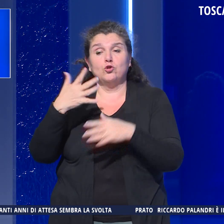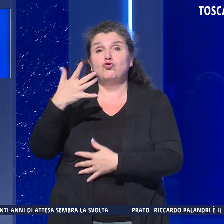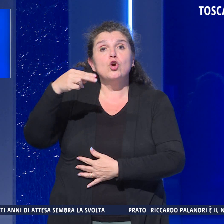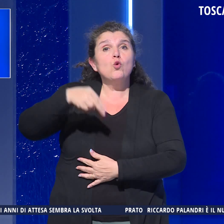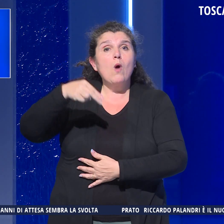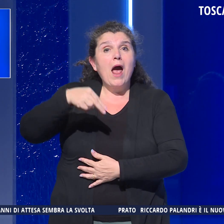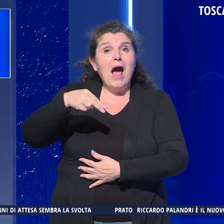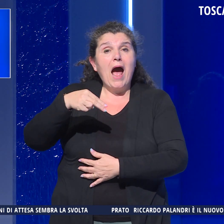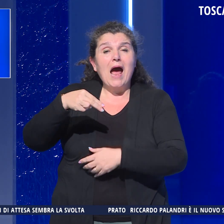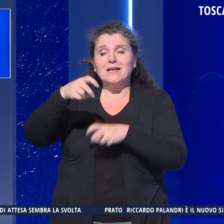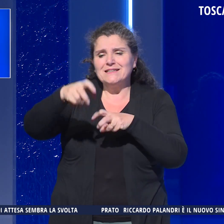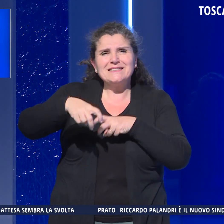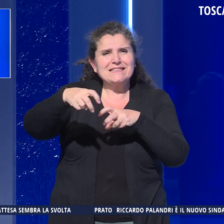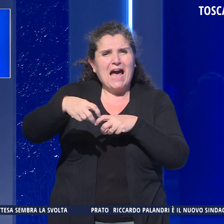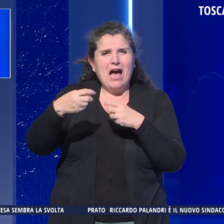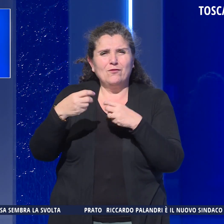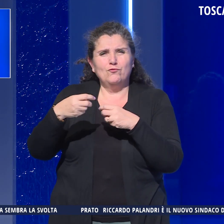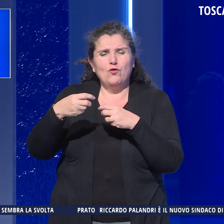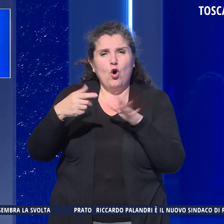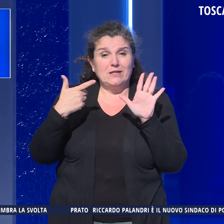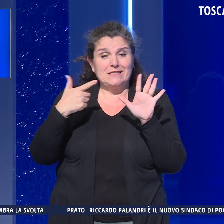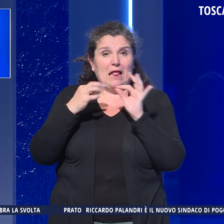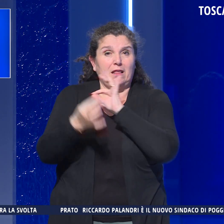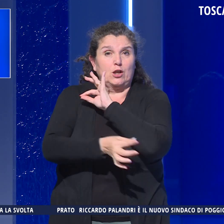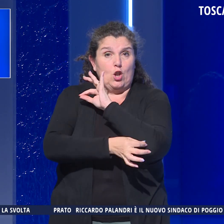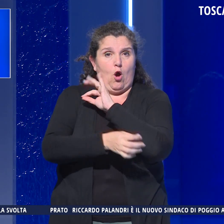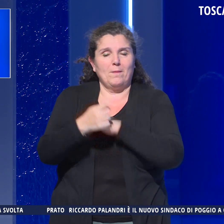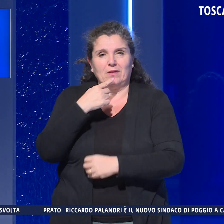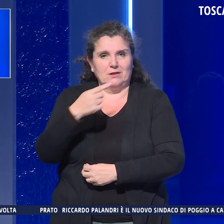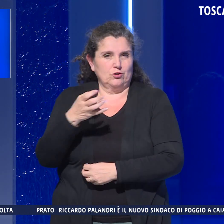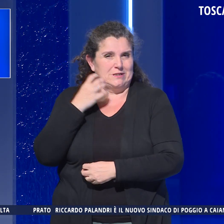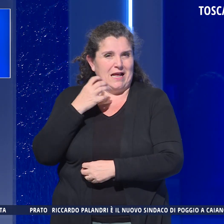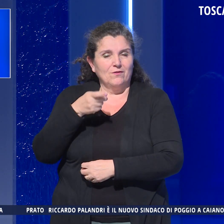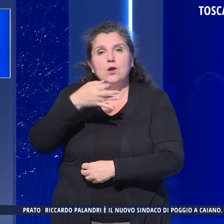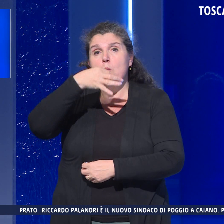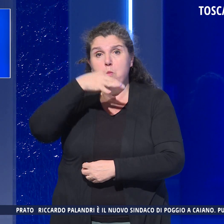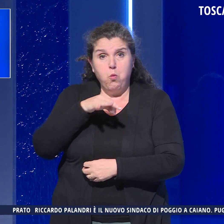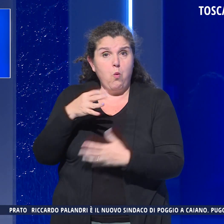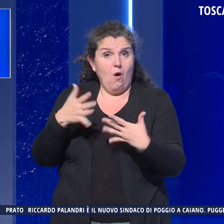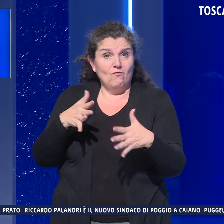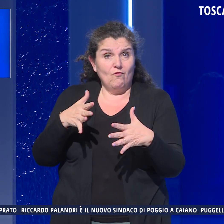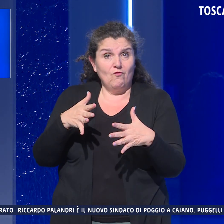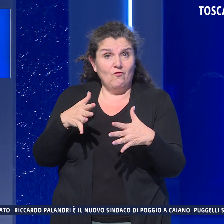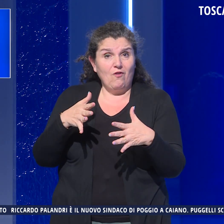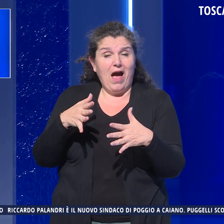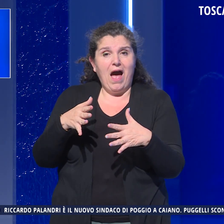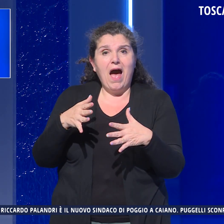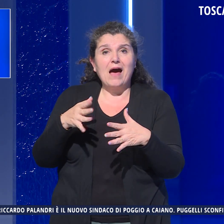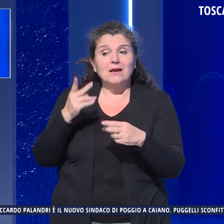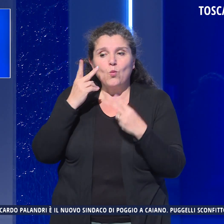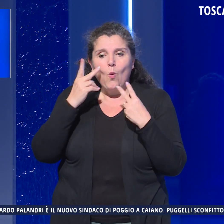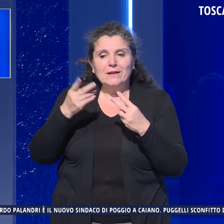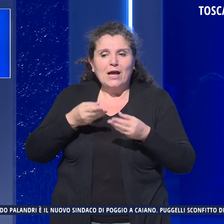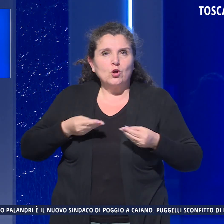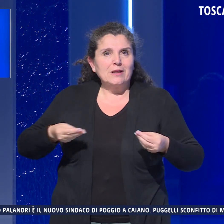terminato lo scavo di 7 chilometri, ha detto Salvini, questo si può fare ascoltando i territori e